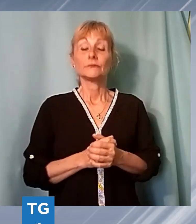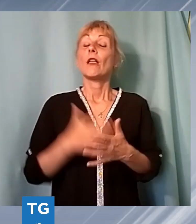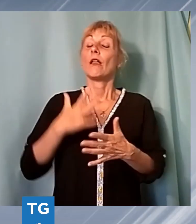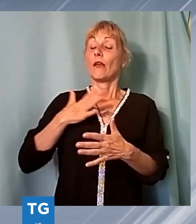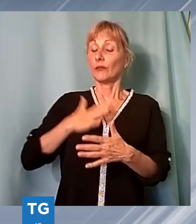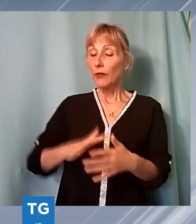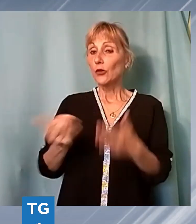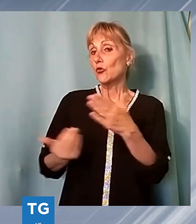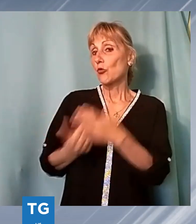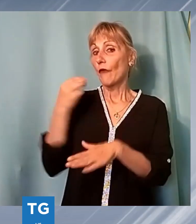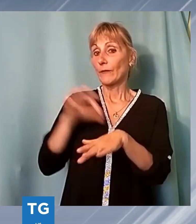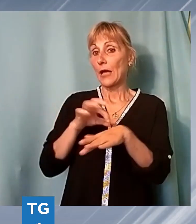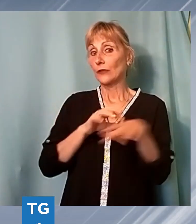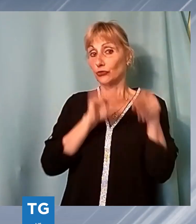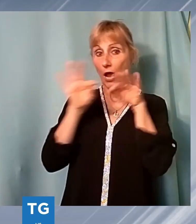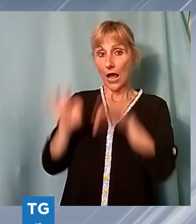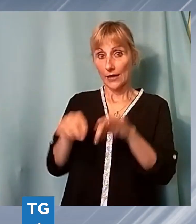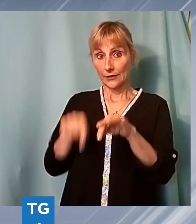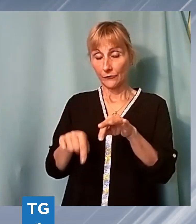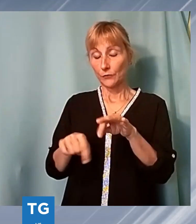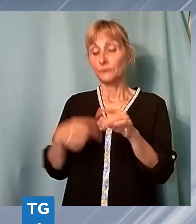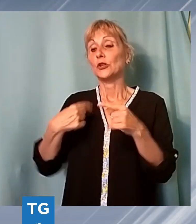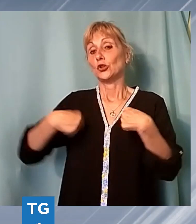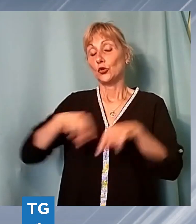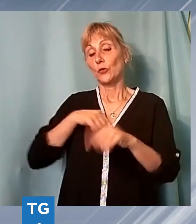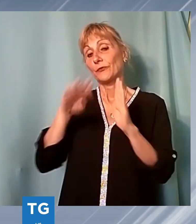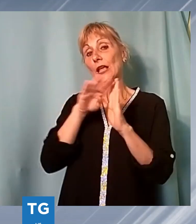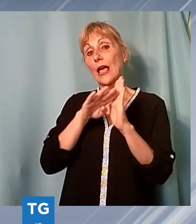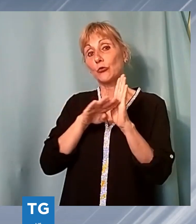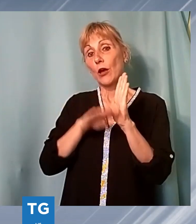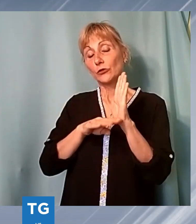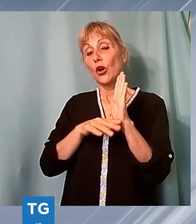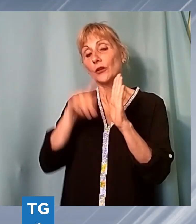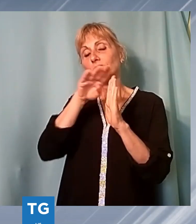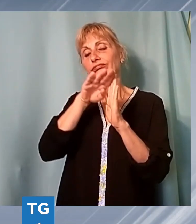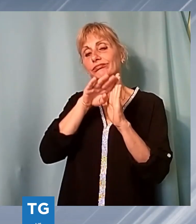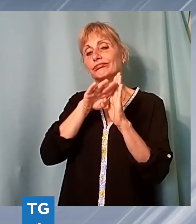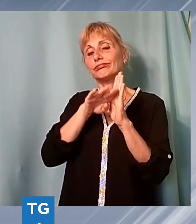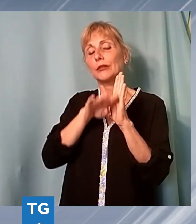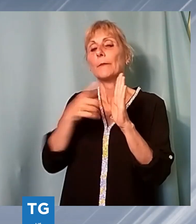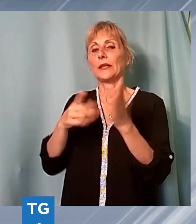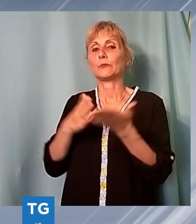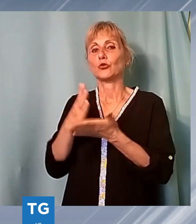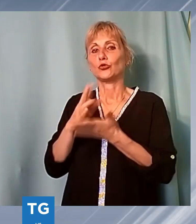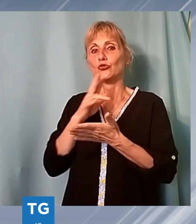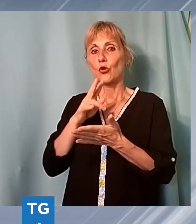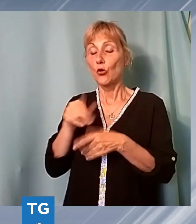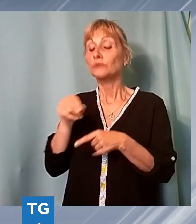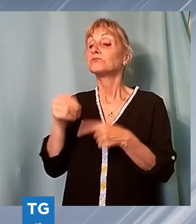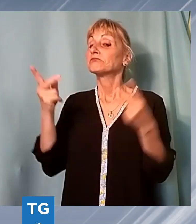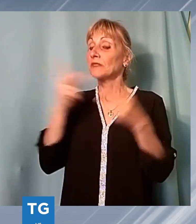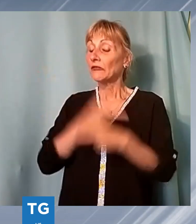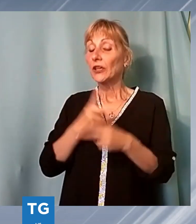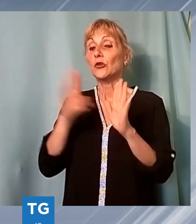Stiamo scorrendo la graduatoria del pronto soccorso. È una graduatoria in cui ci